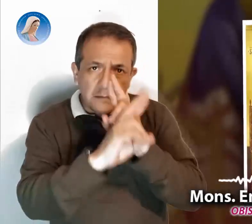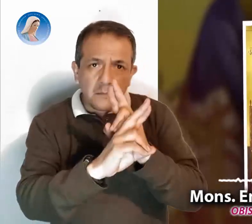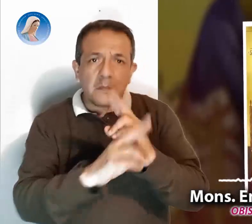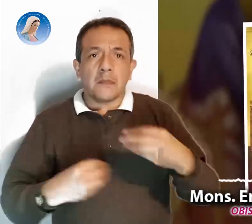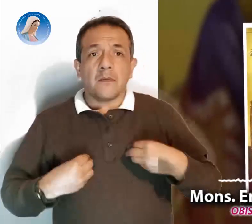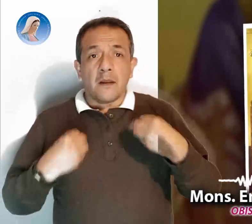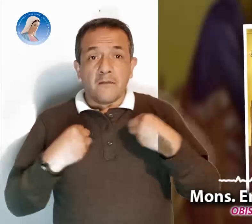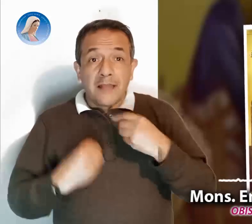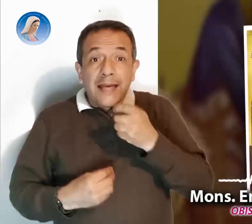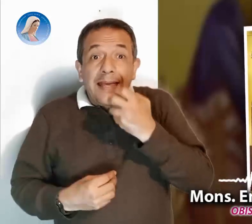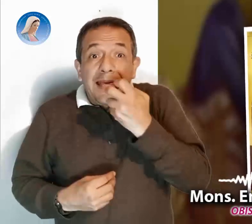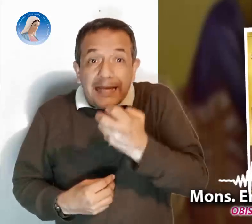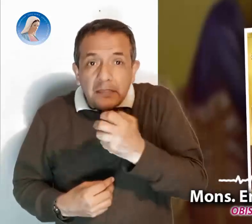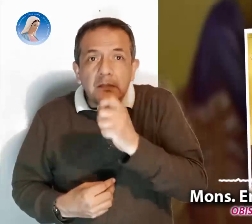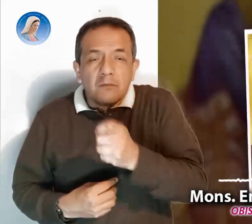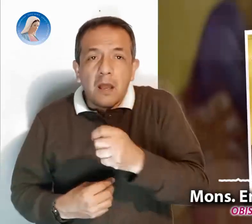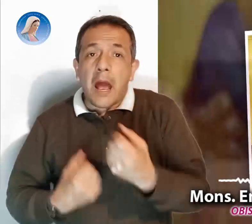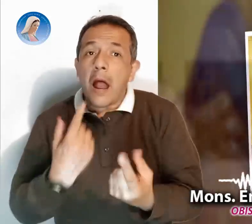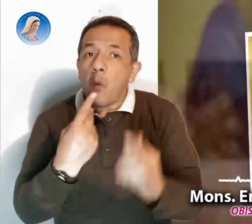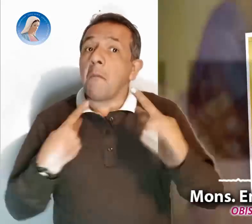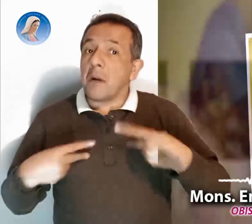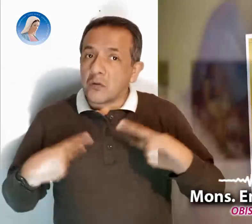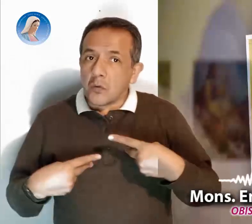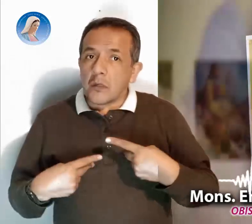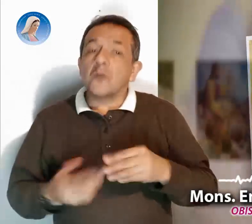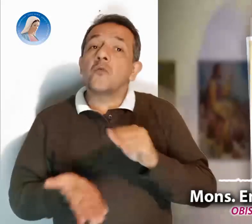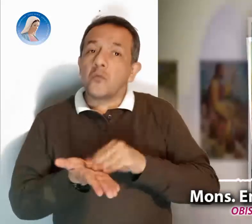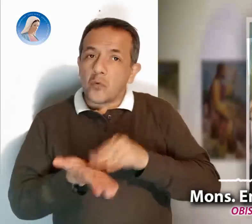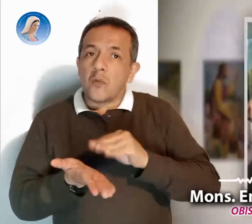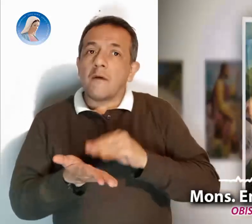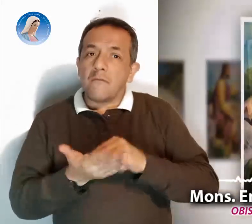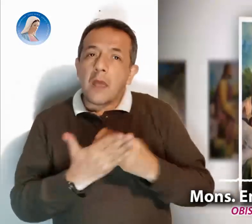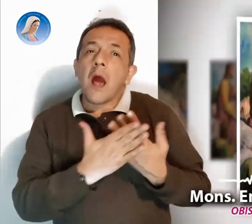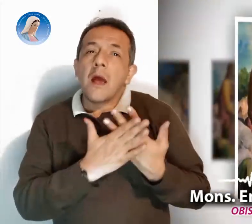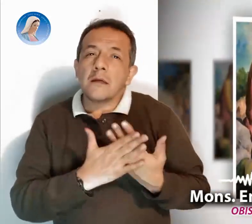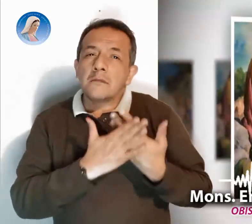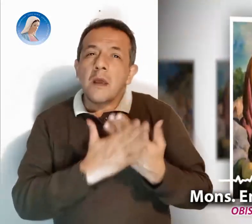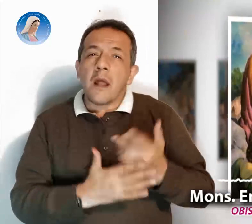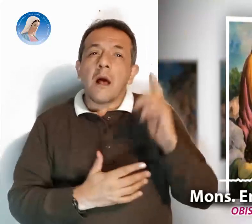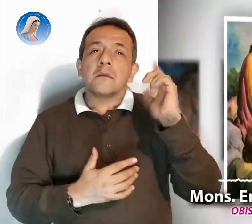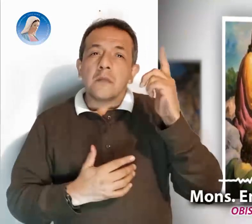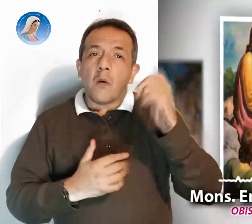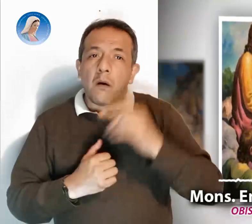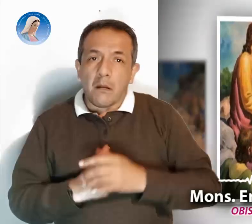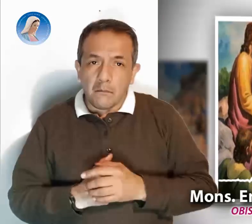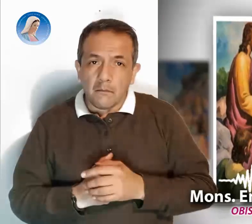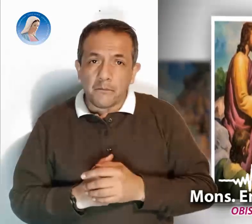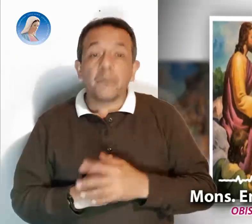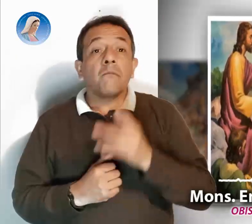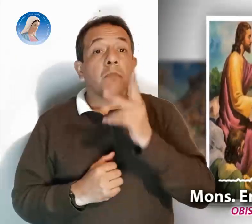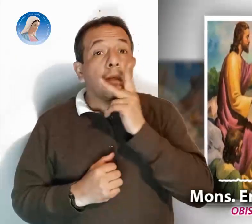formas, son señales de que hay quien aún tiene esperanza. El Papa